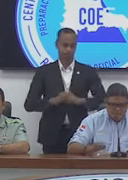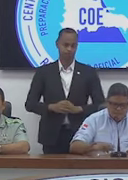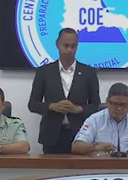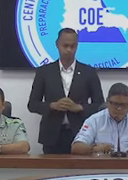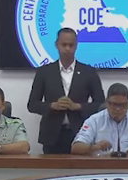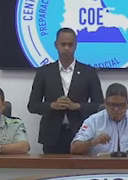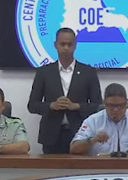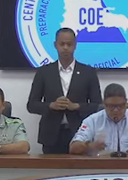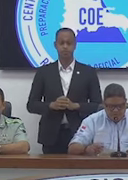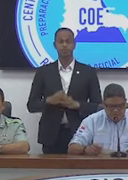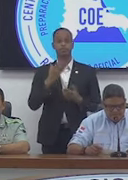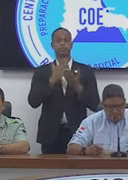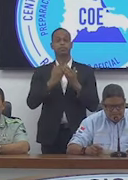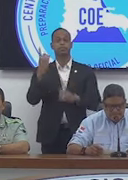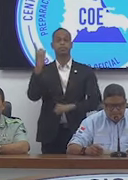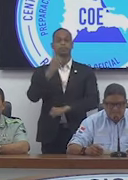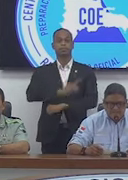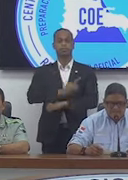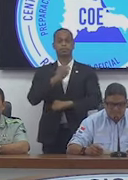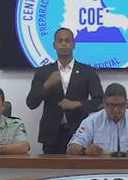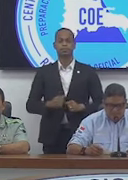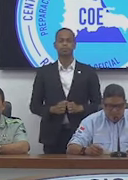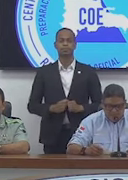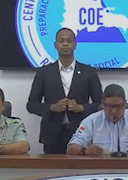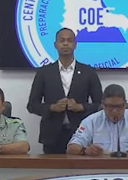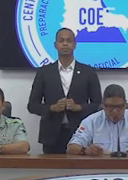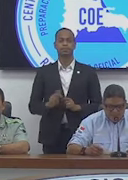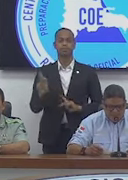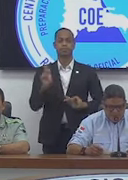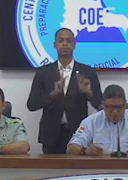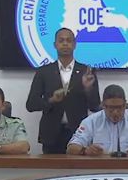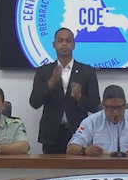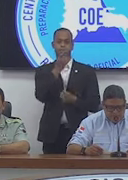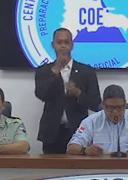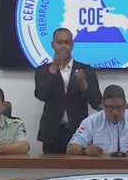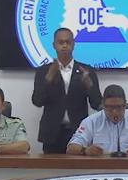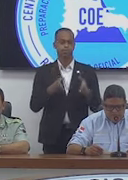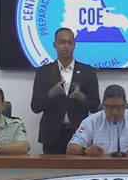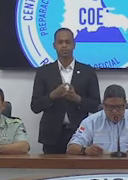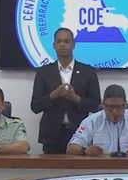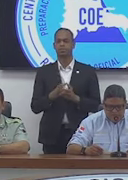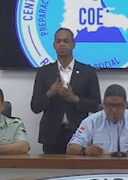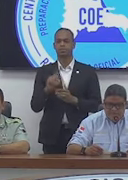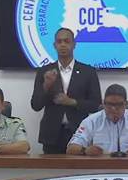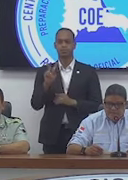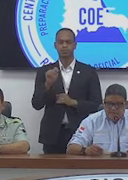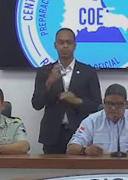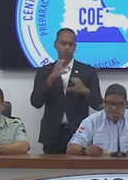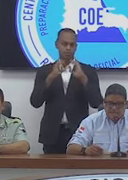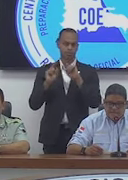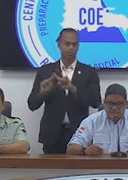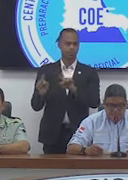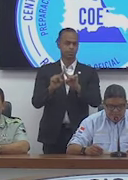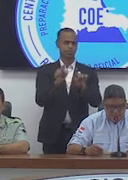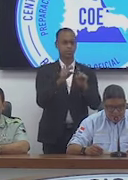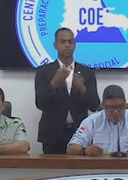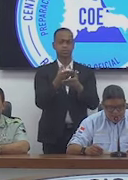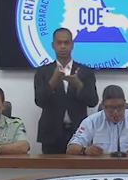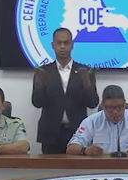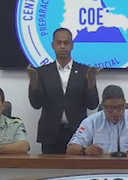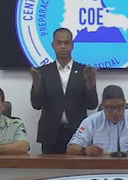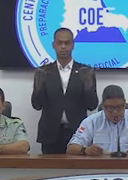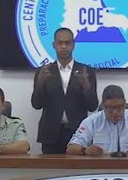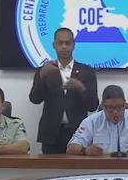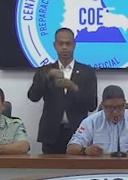Muy buenos días a la población dominicana, a los medios de comunicaciones que están en el